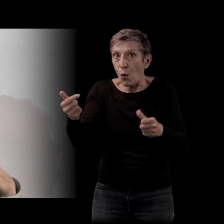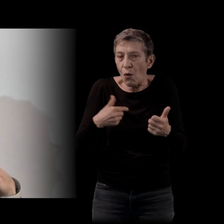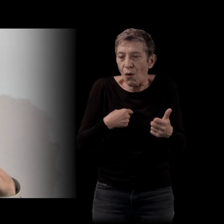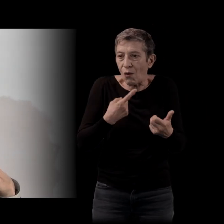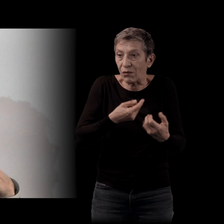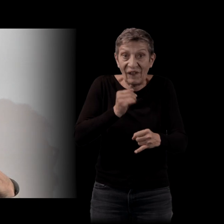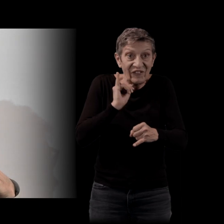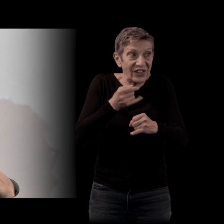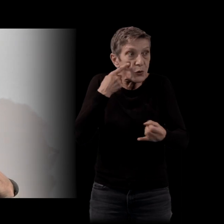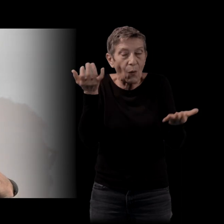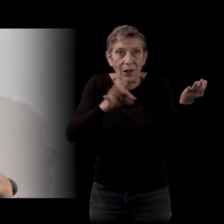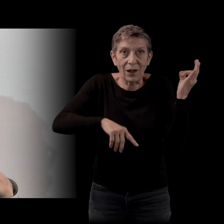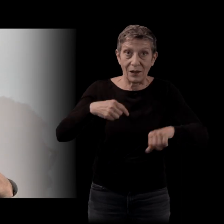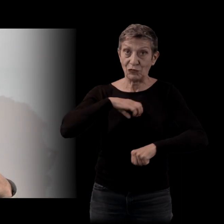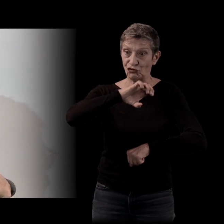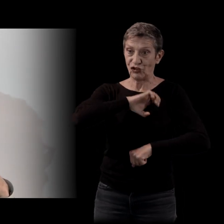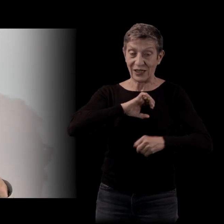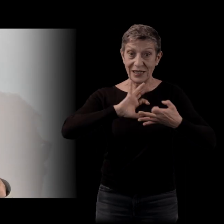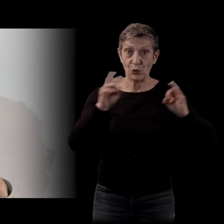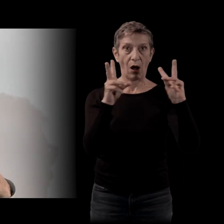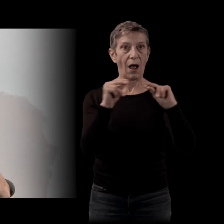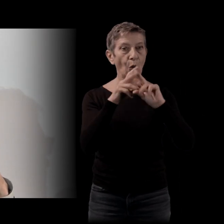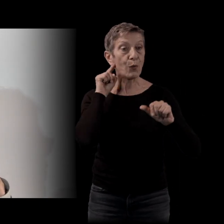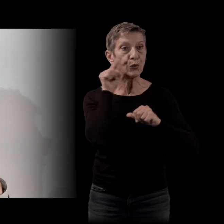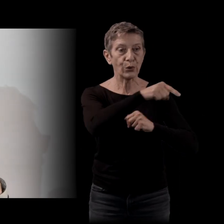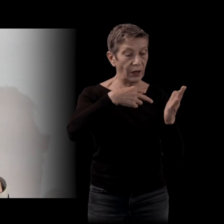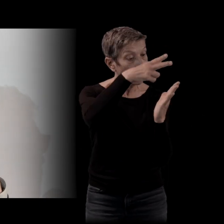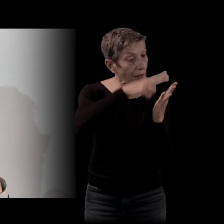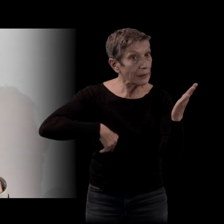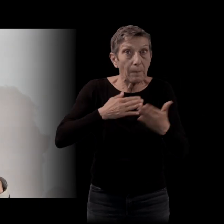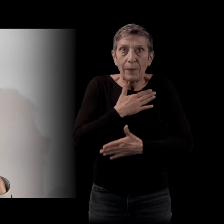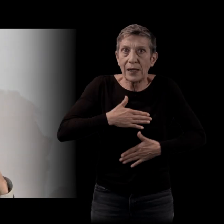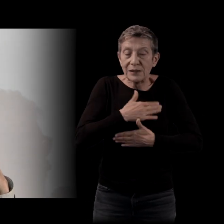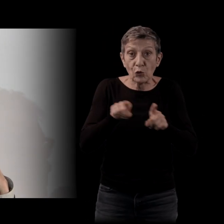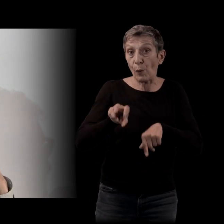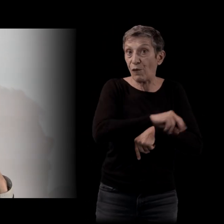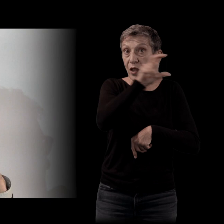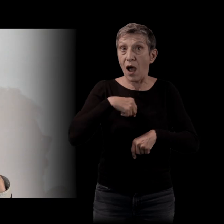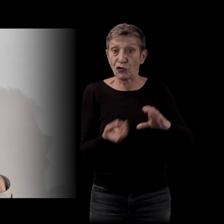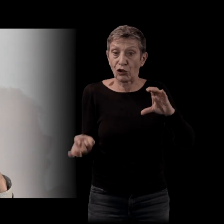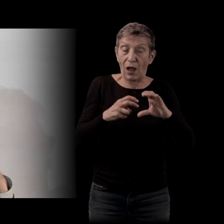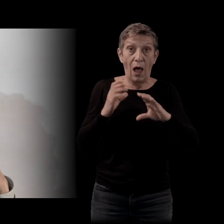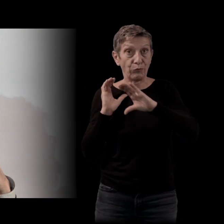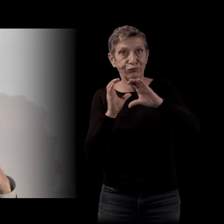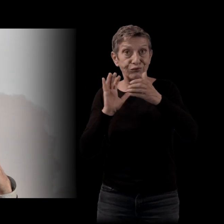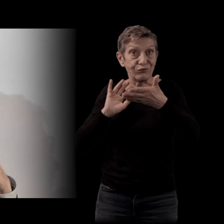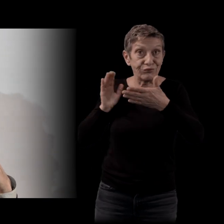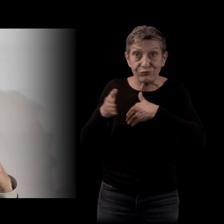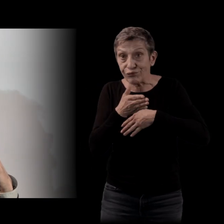lecteur. Je veux que ça lui produise du plaisir. C'est un train, on fait un voyage. J'ai le fantasme aussi du cinéma des années 50, grand cinéma